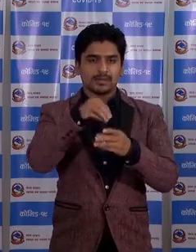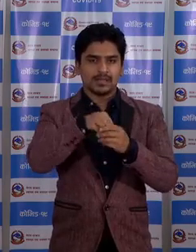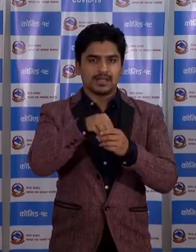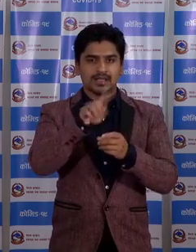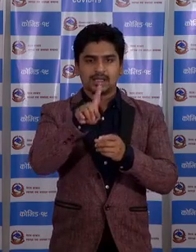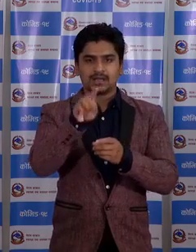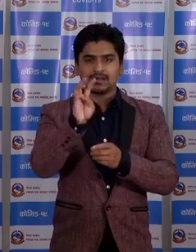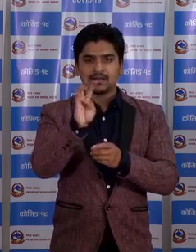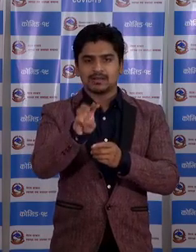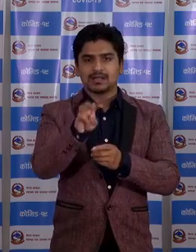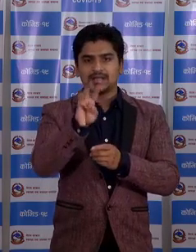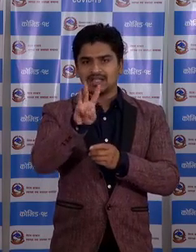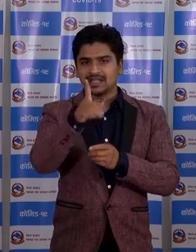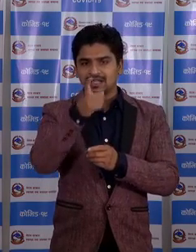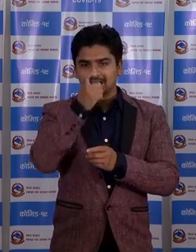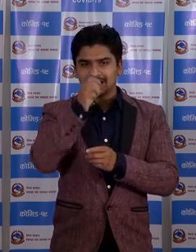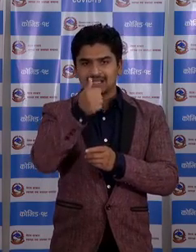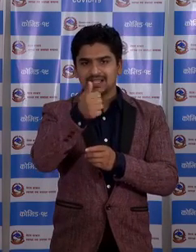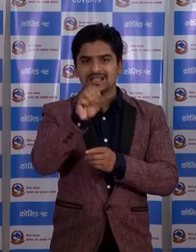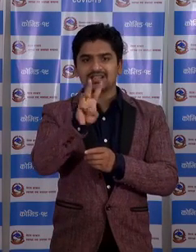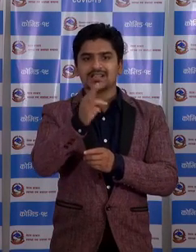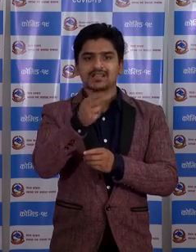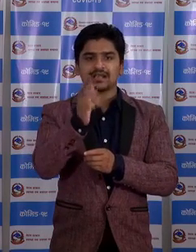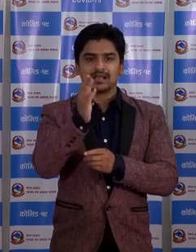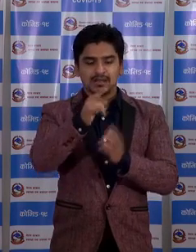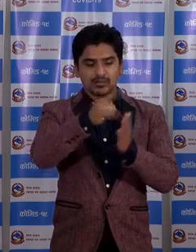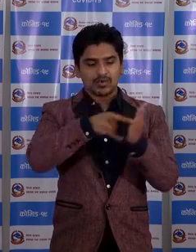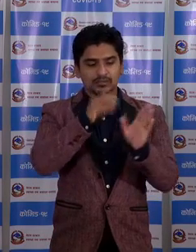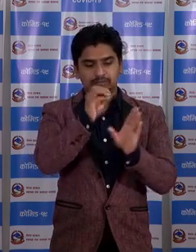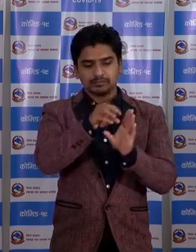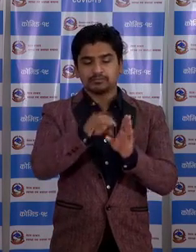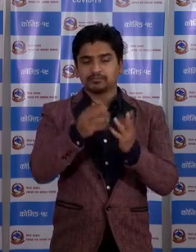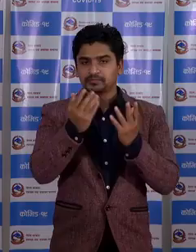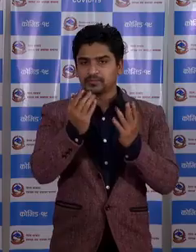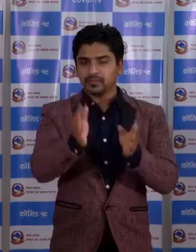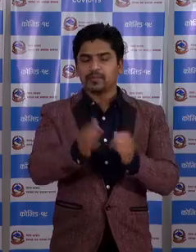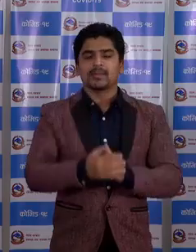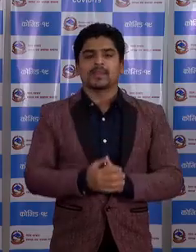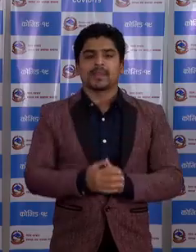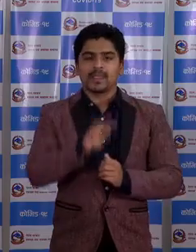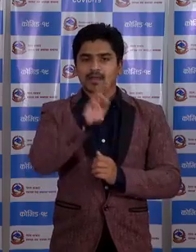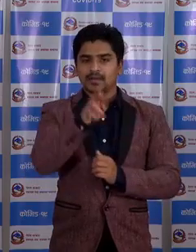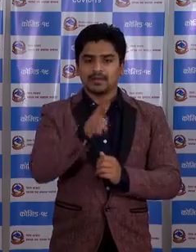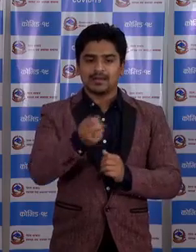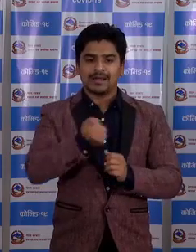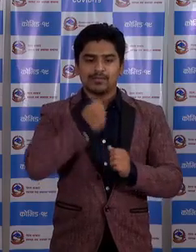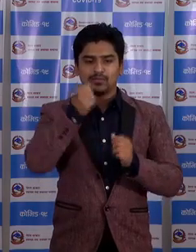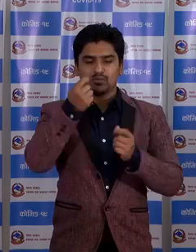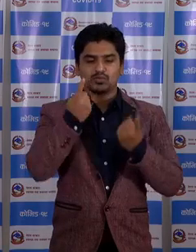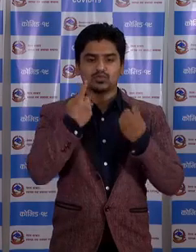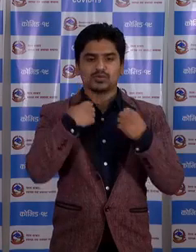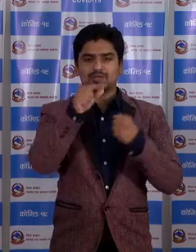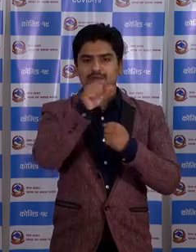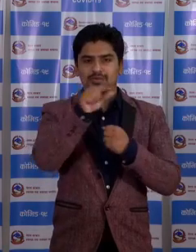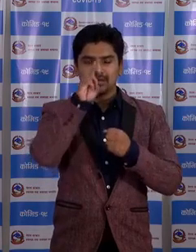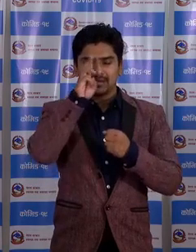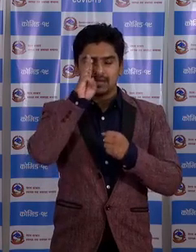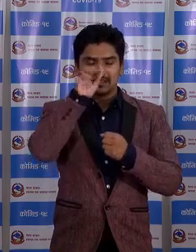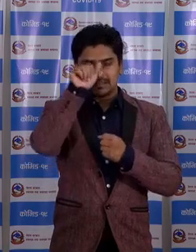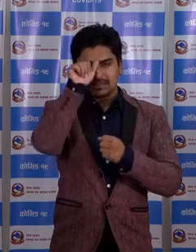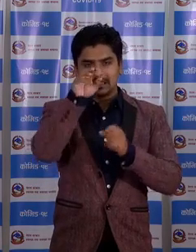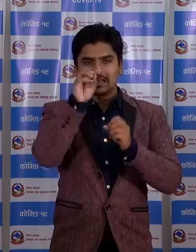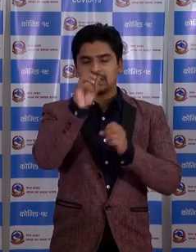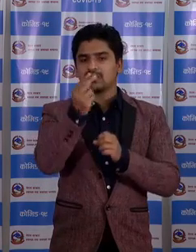13370 जानाले यो फाराम भर्न भई को छो रे आपनो स्वास्थे को बारे मा जान्कारी